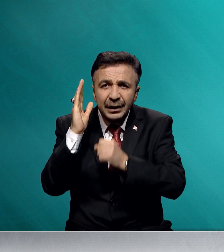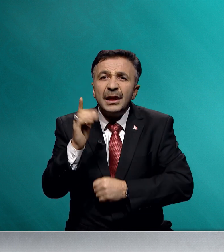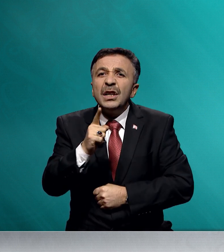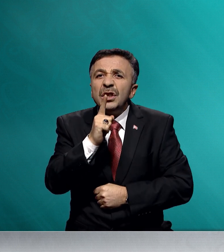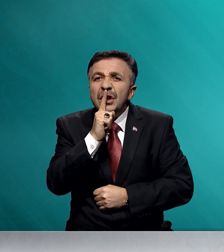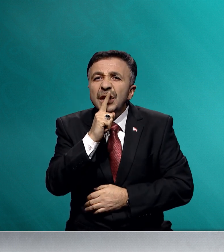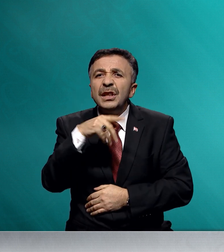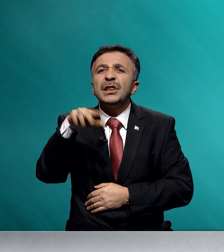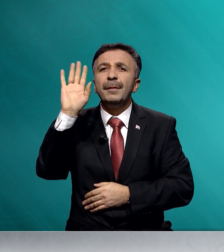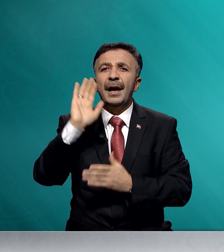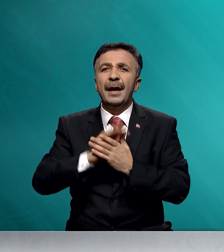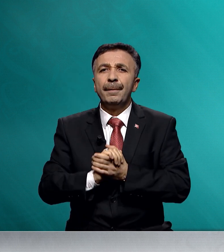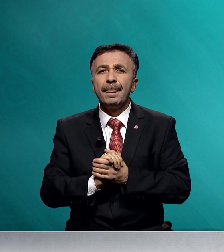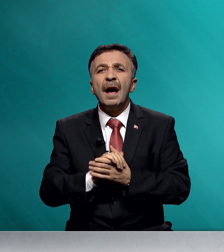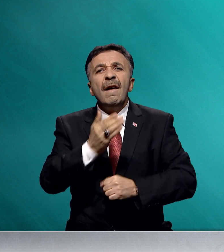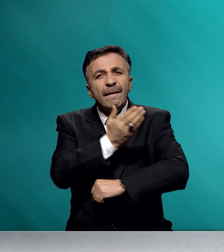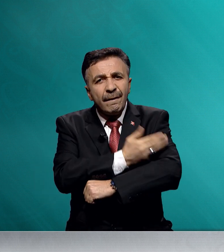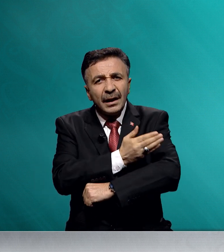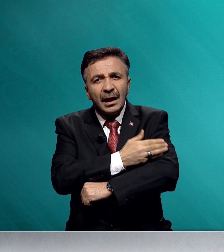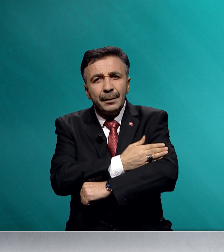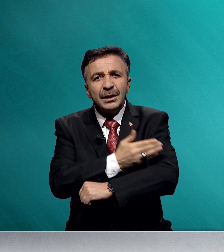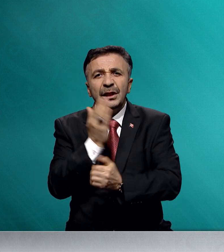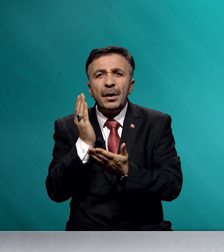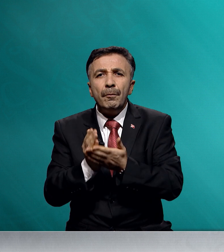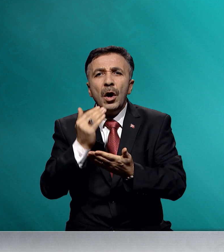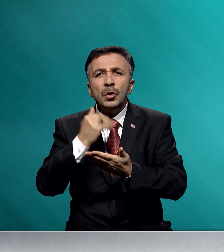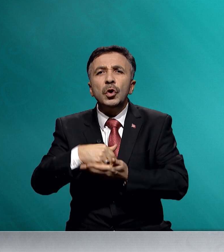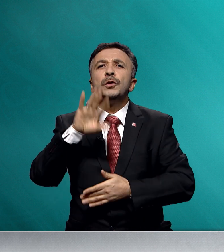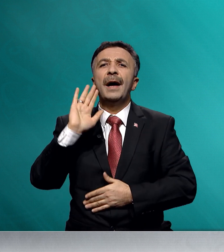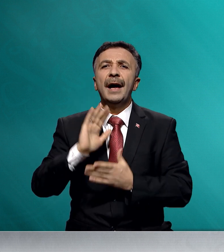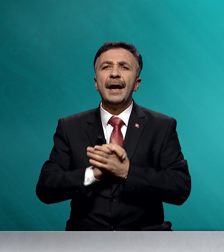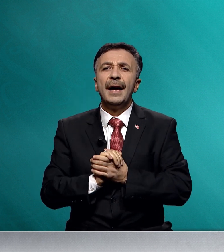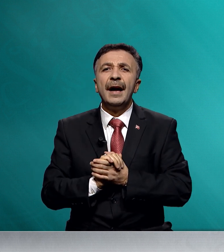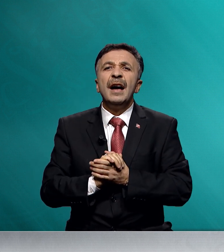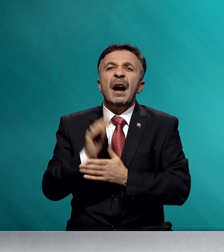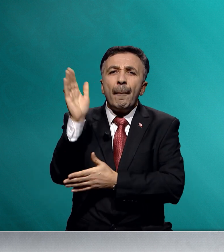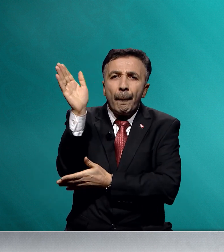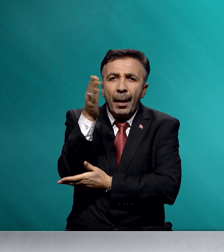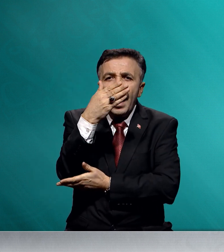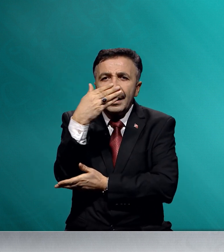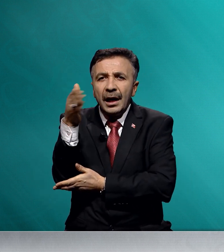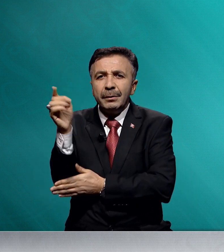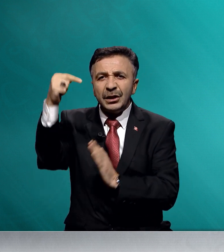dindirtme, vatanımızı böldürtme, bayrağımızı